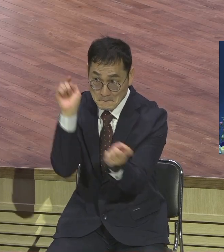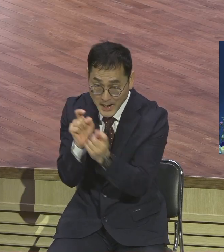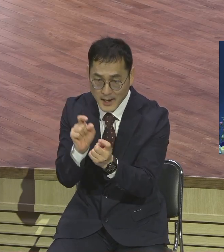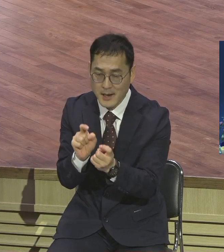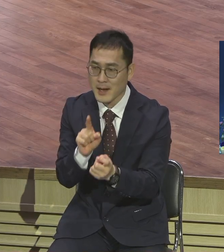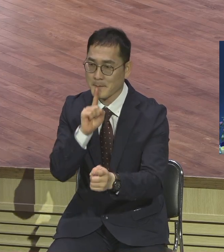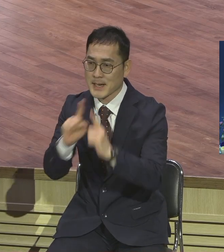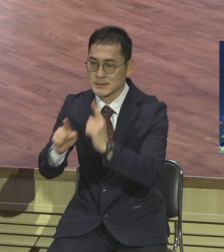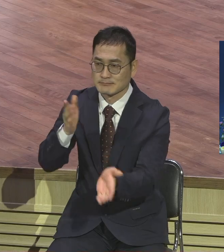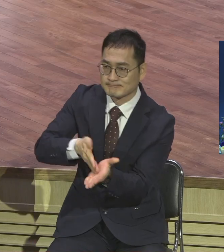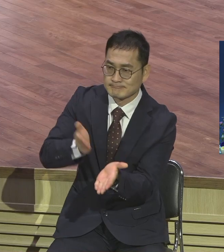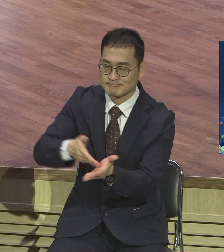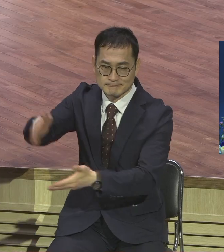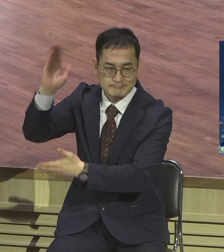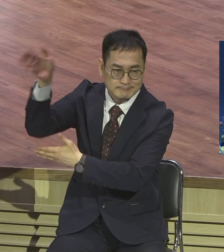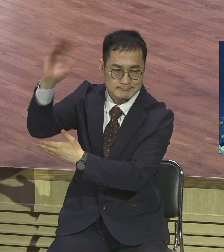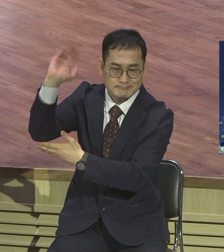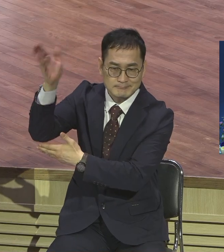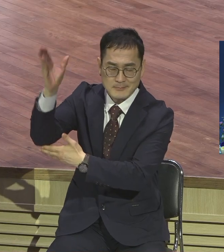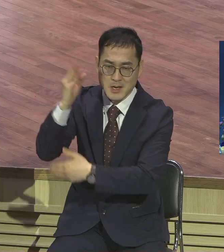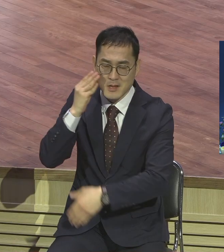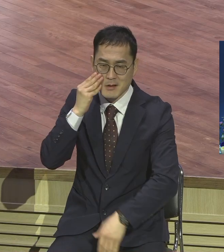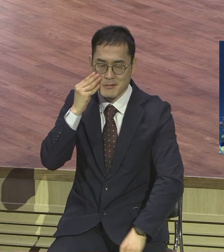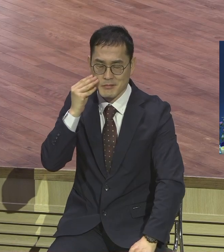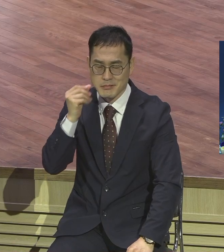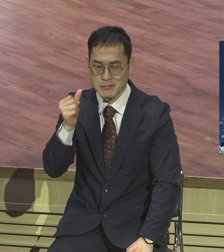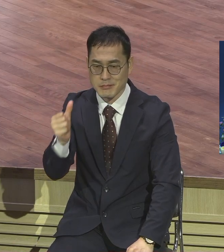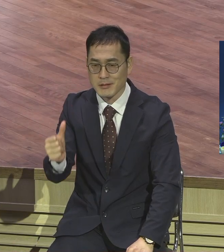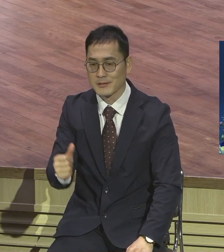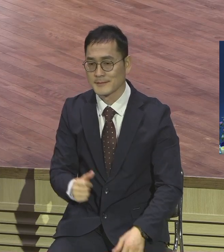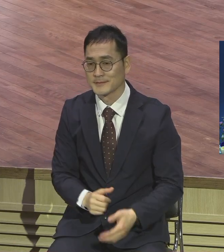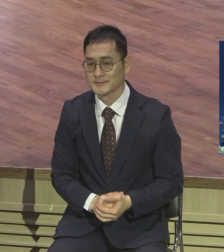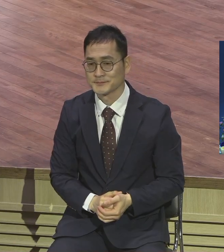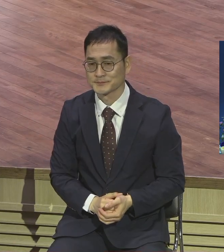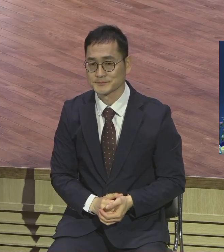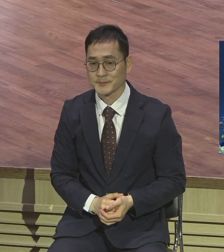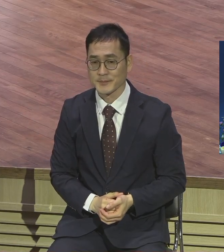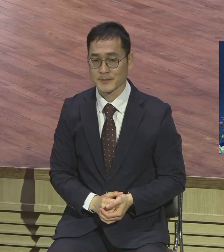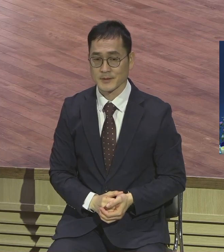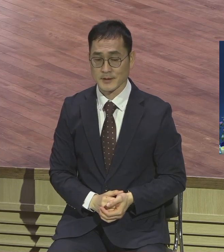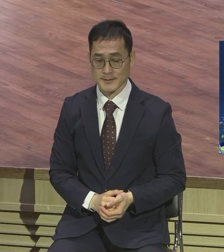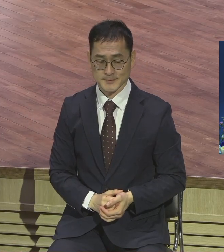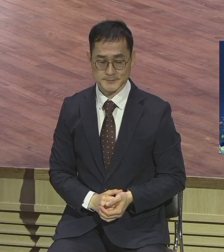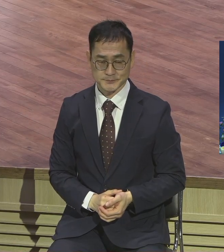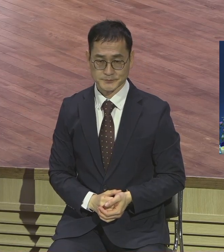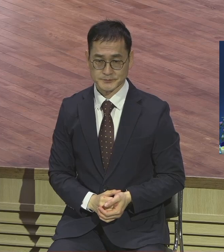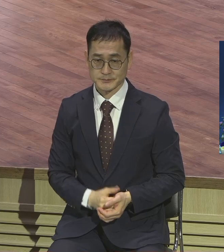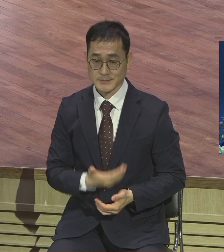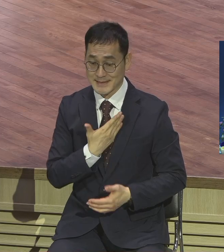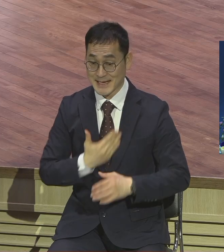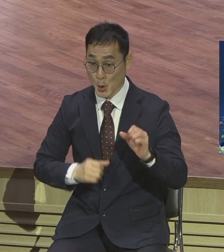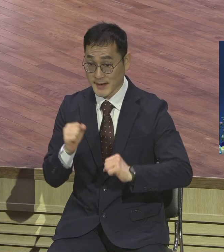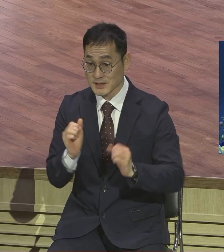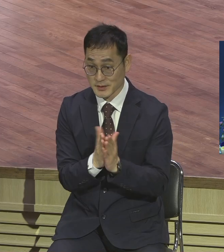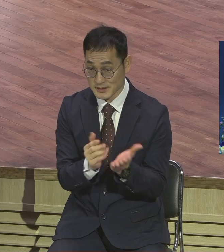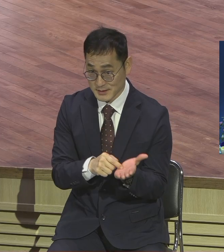곳곳마다 가는 만난 곳마다 어떤 상황 속에서도 사도행전에 나타난 이 역사가요 이들의 모든